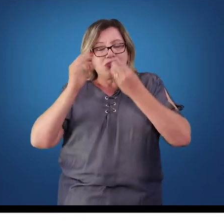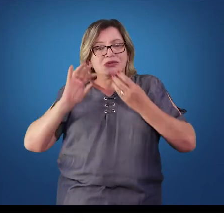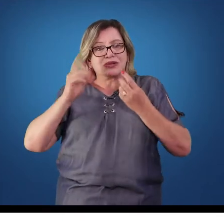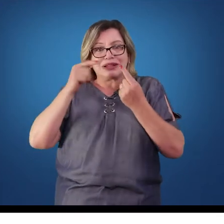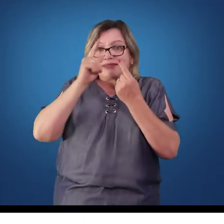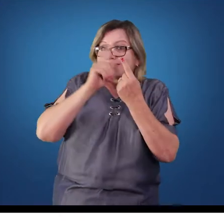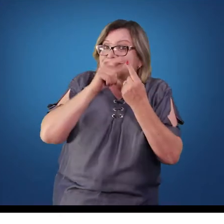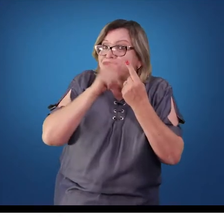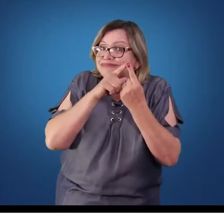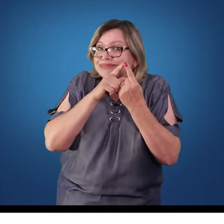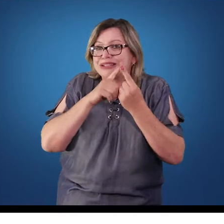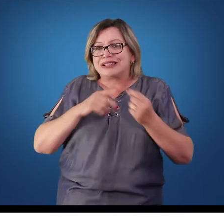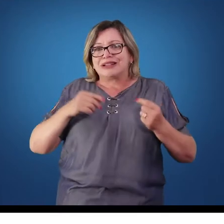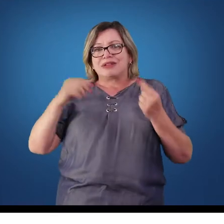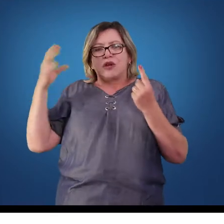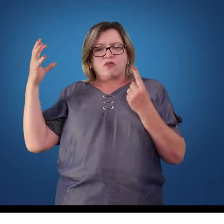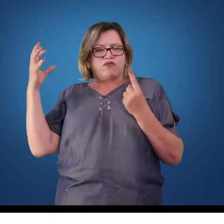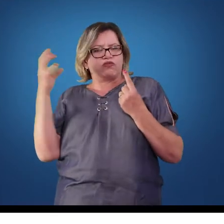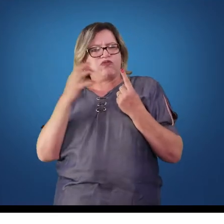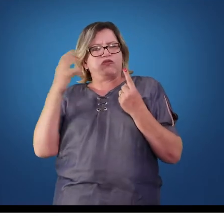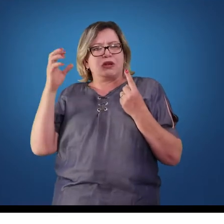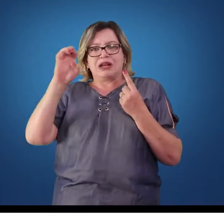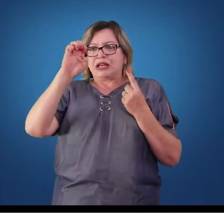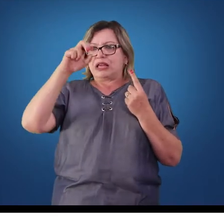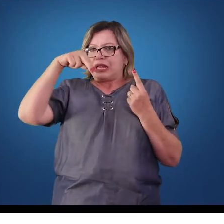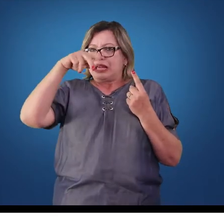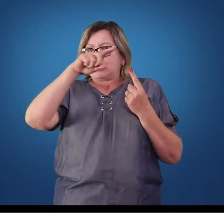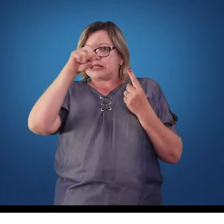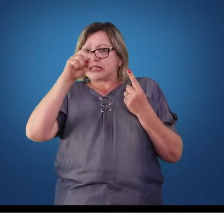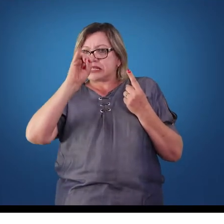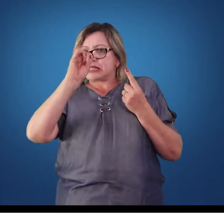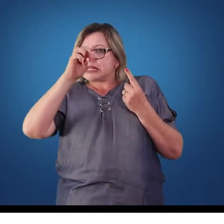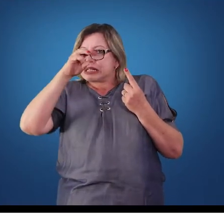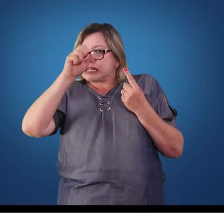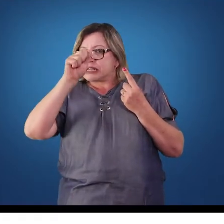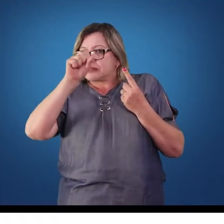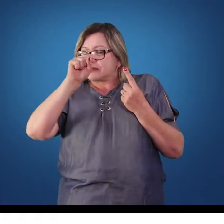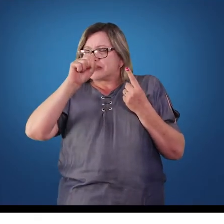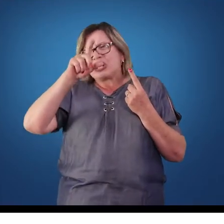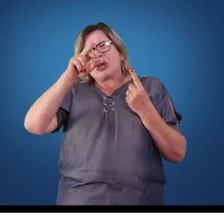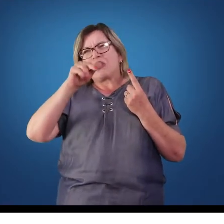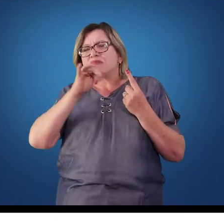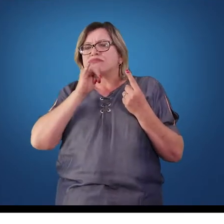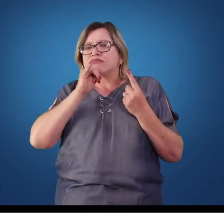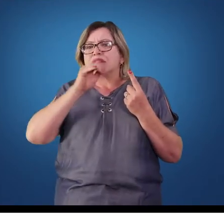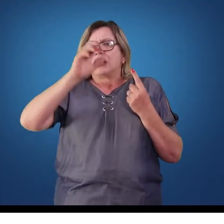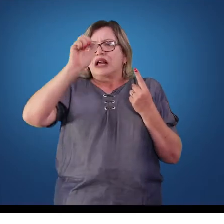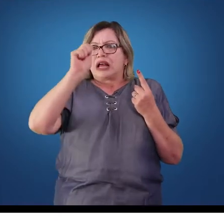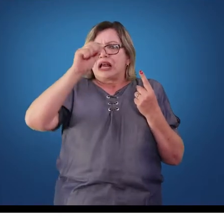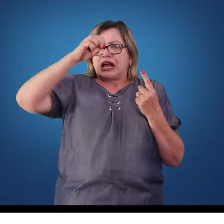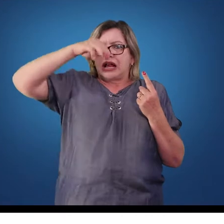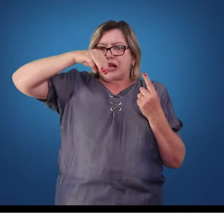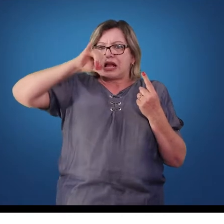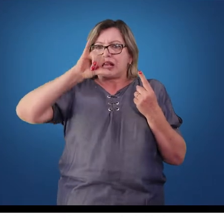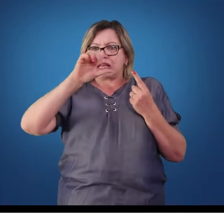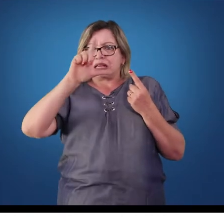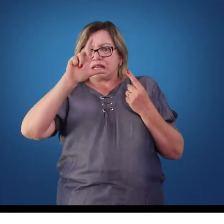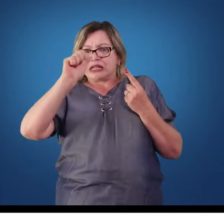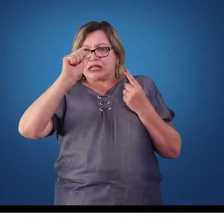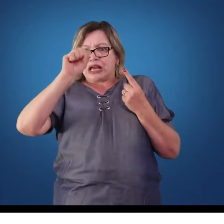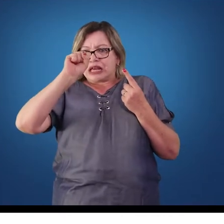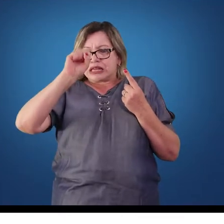carboidrato. Enzimas então como a petialina e a amilase são liberadas para